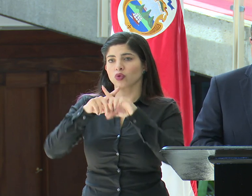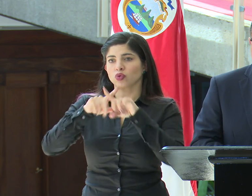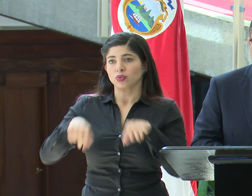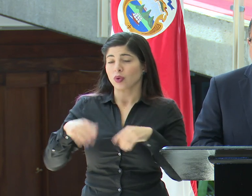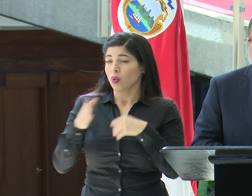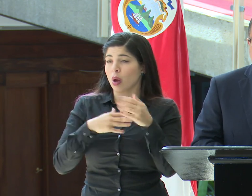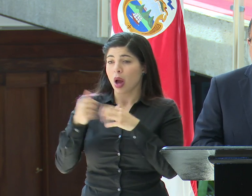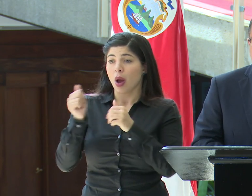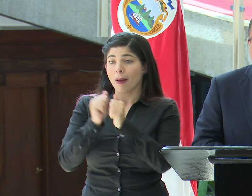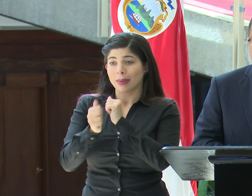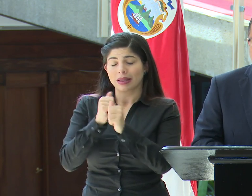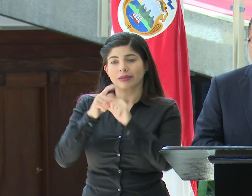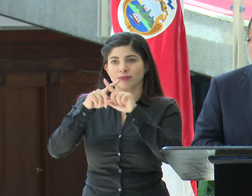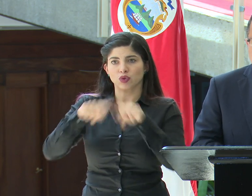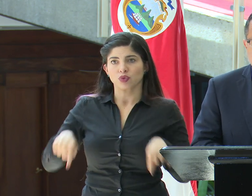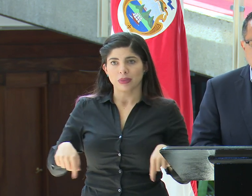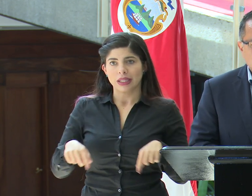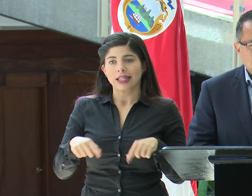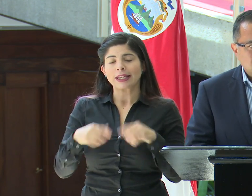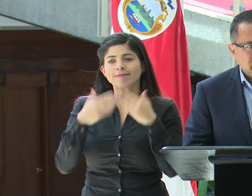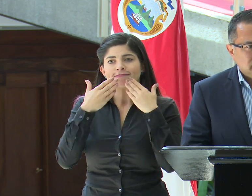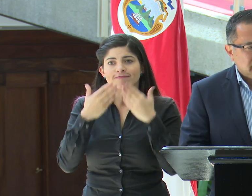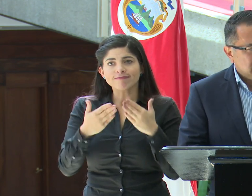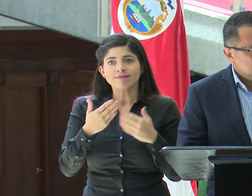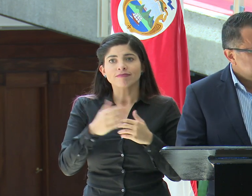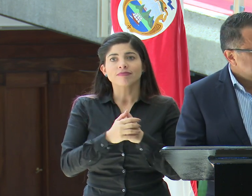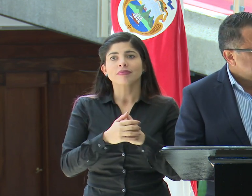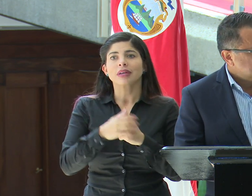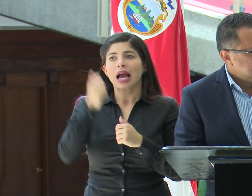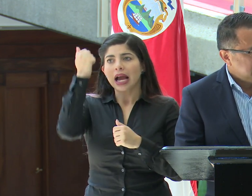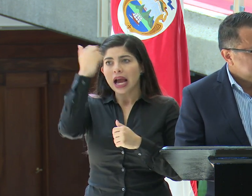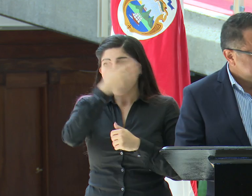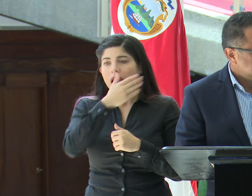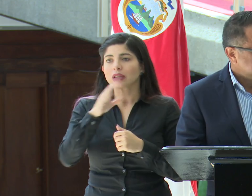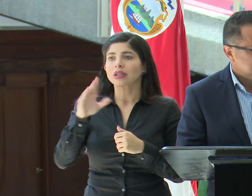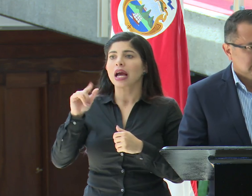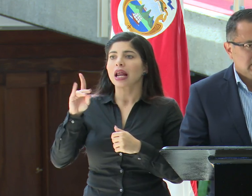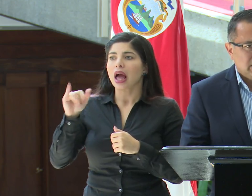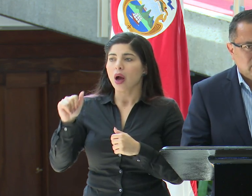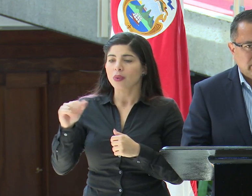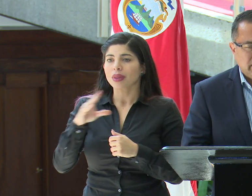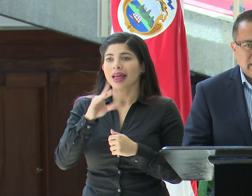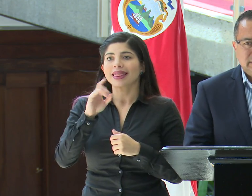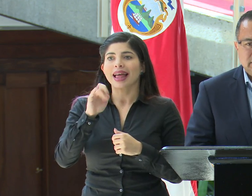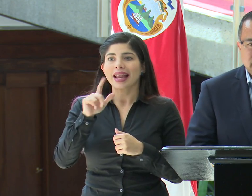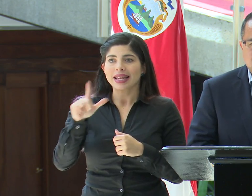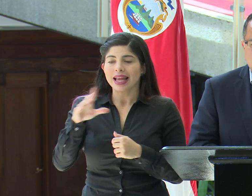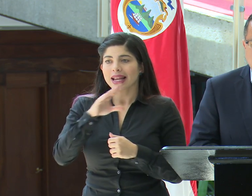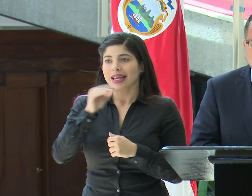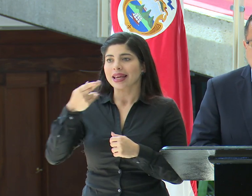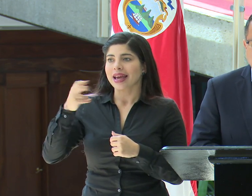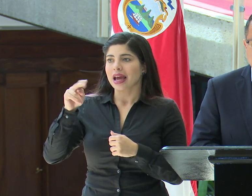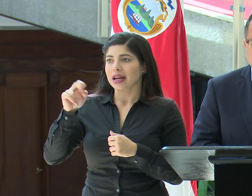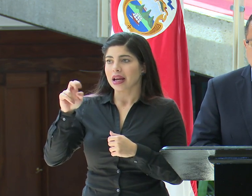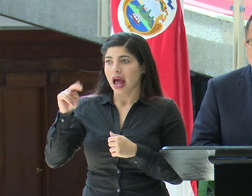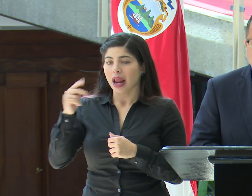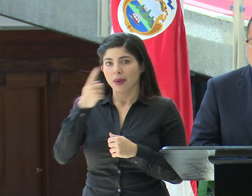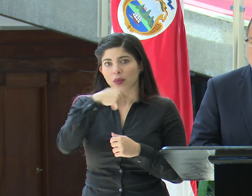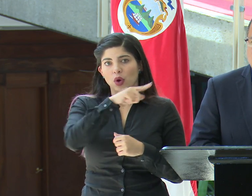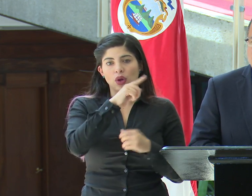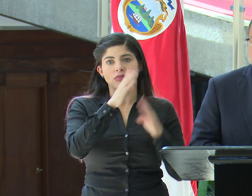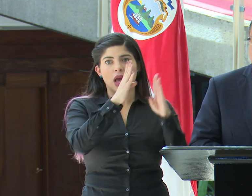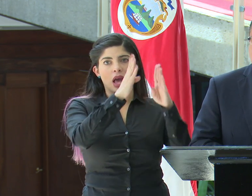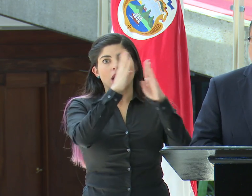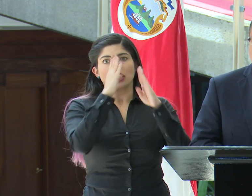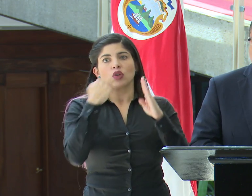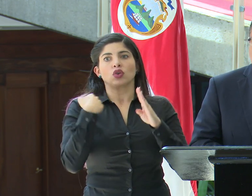competiciones. Agradecerle a don Carlos, a doña Claudia, a Daniel y a don Hernán haber atendido el